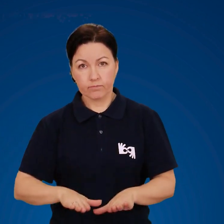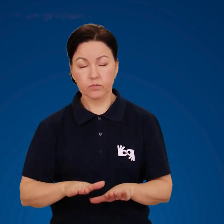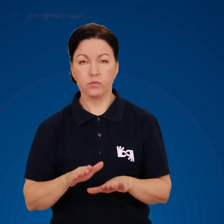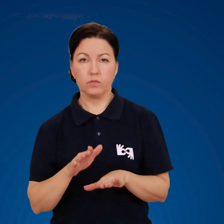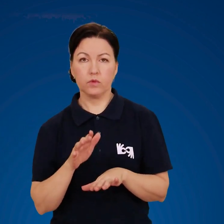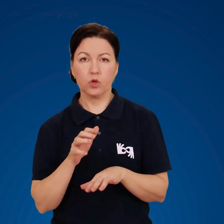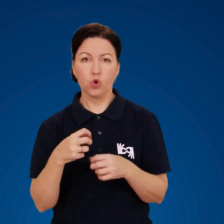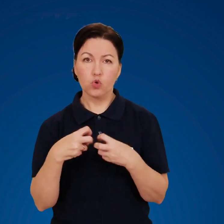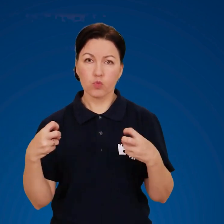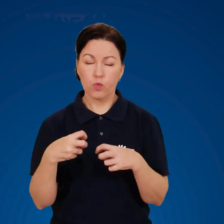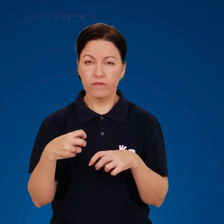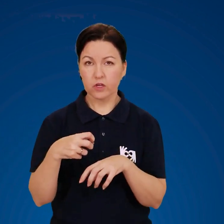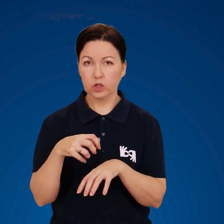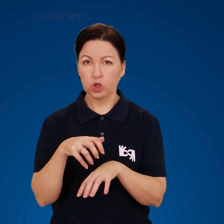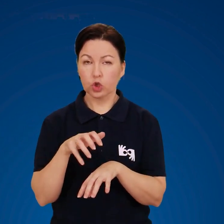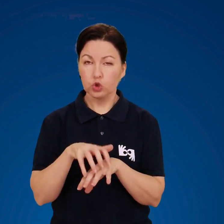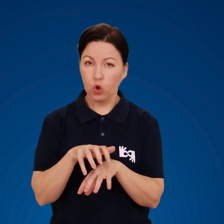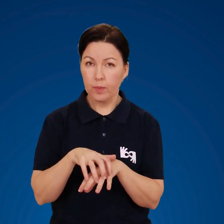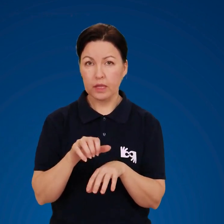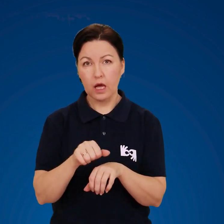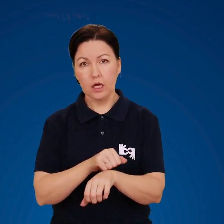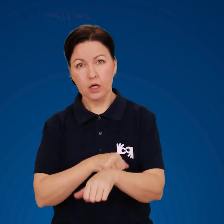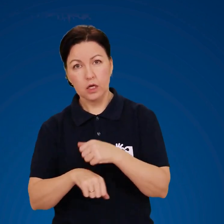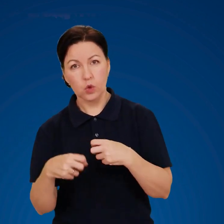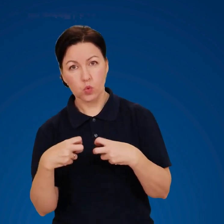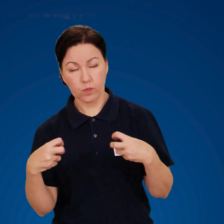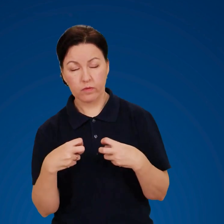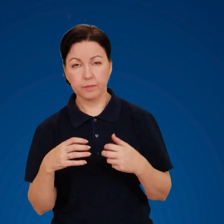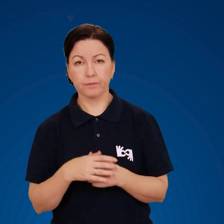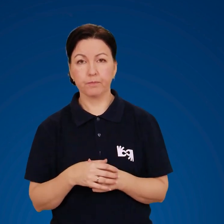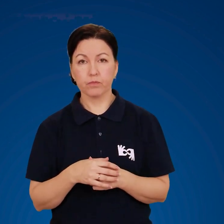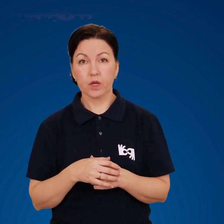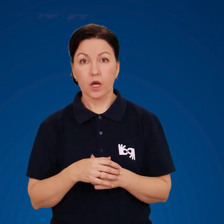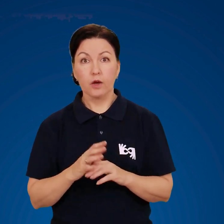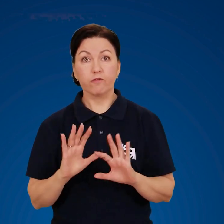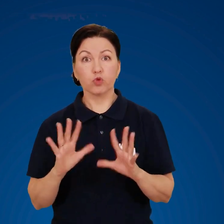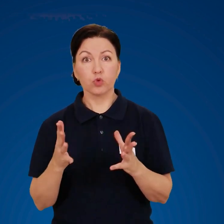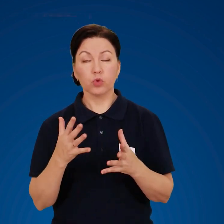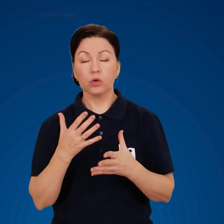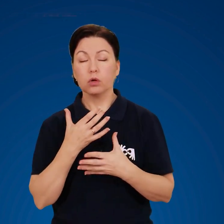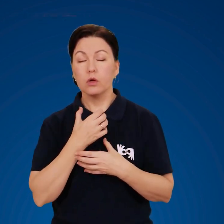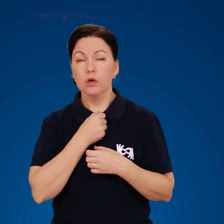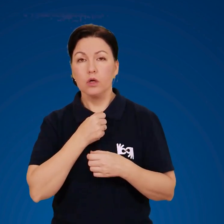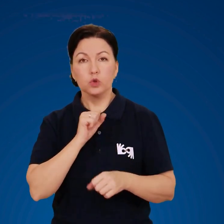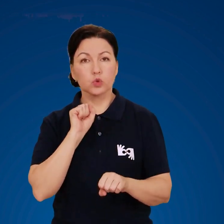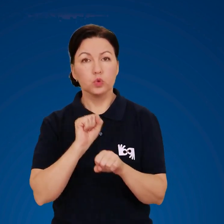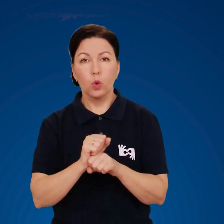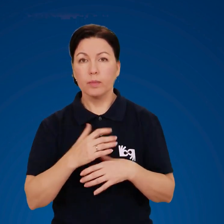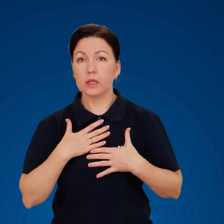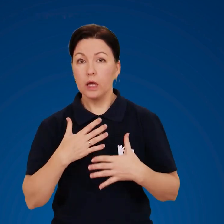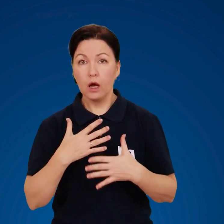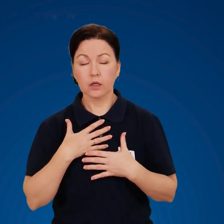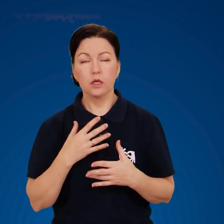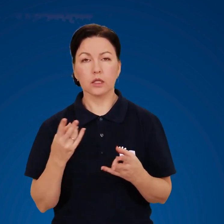У разі зупинки дихання проводять штучну вентиляцію легень